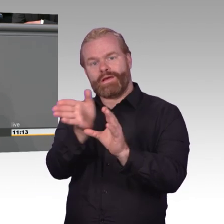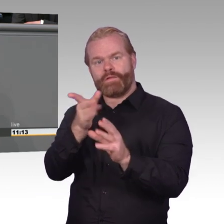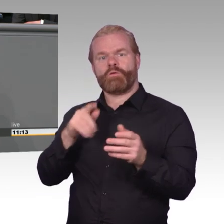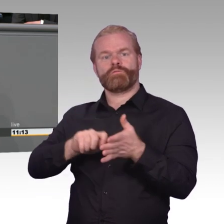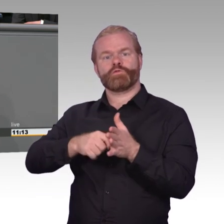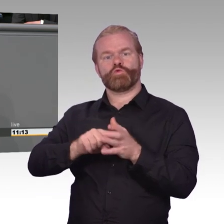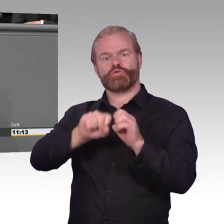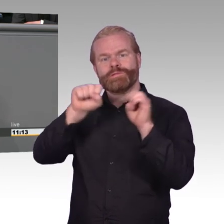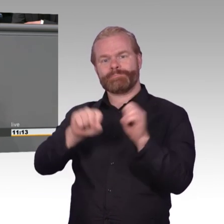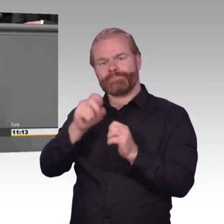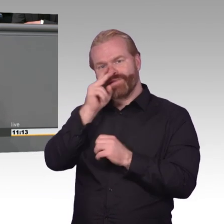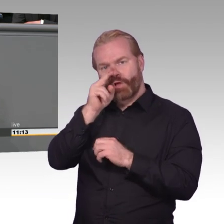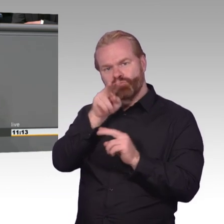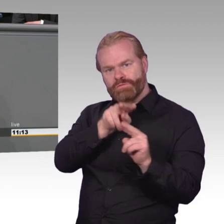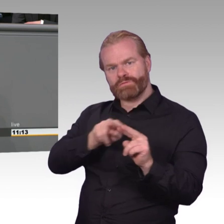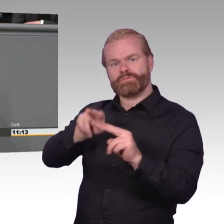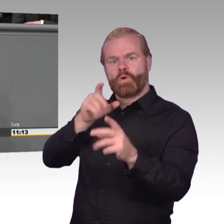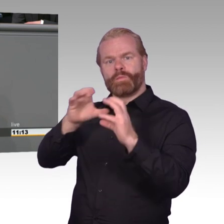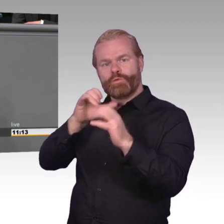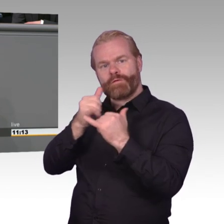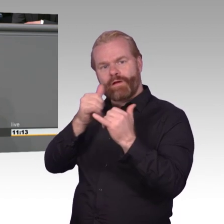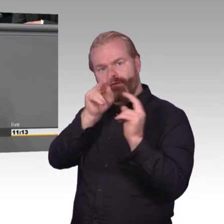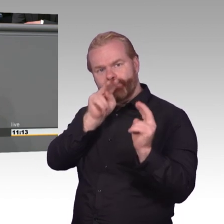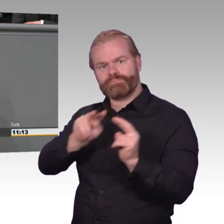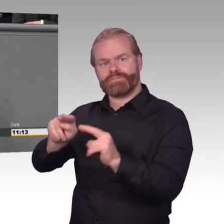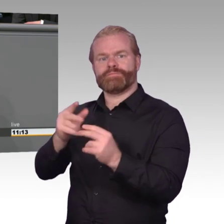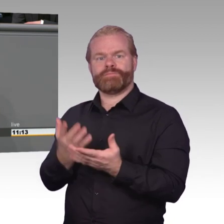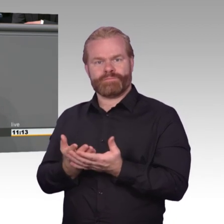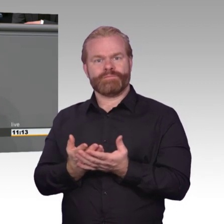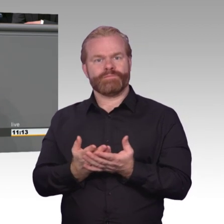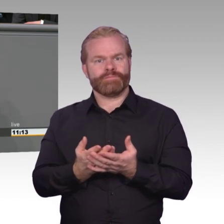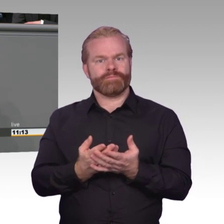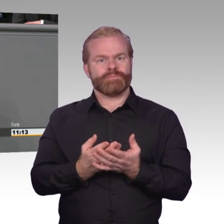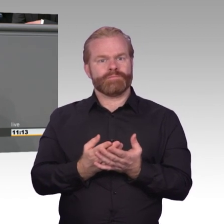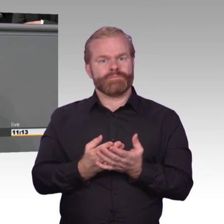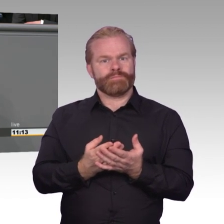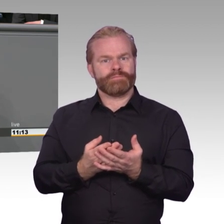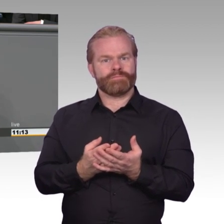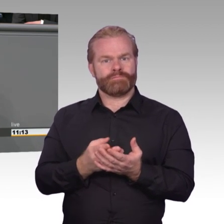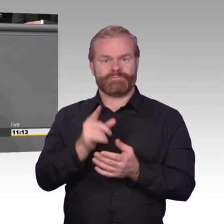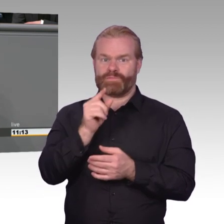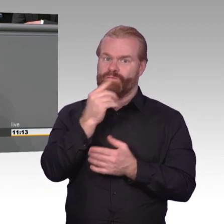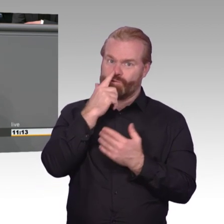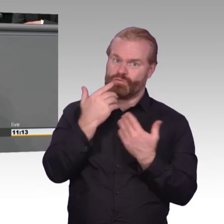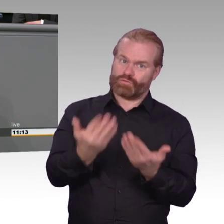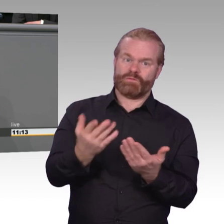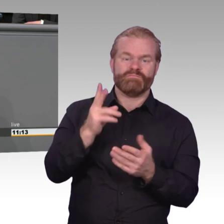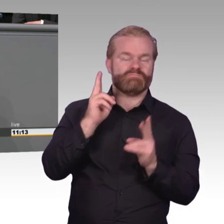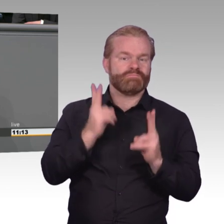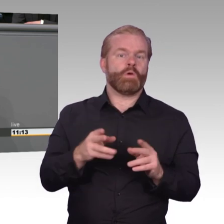dem Staat, sondern eben auch Kriminellen offen. Dieses wollen wir durch das Recht auf Verschlüsselung schließen. Sicherheitslücken wissentlich